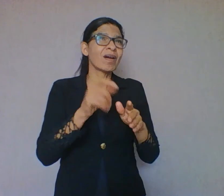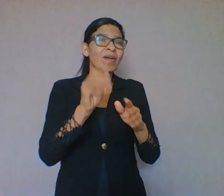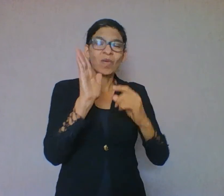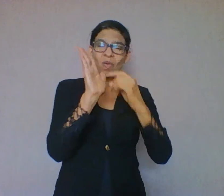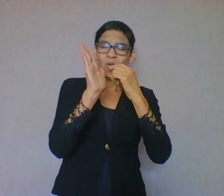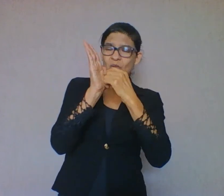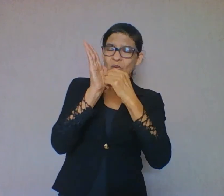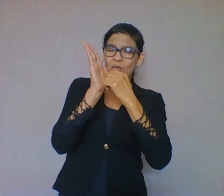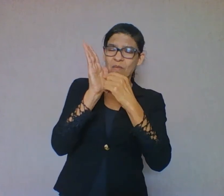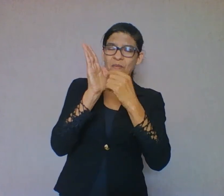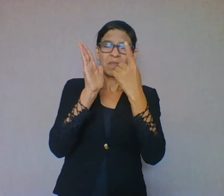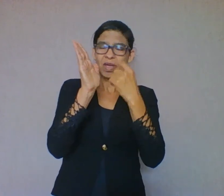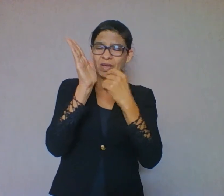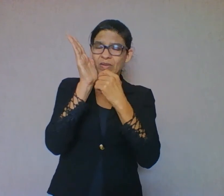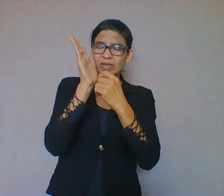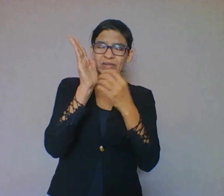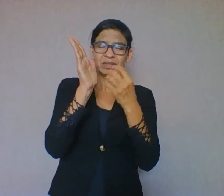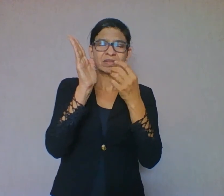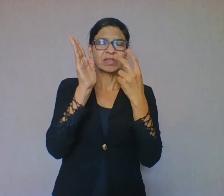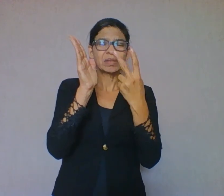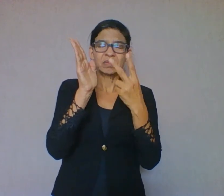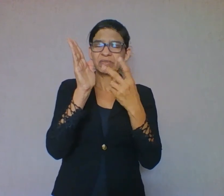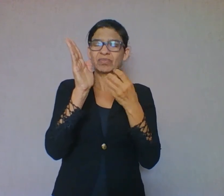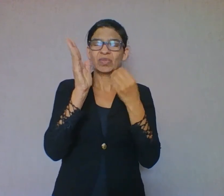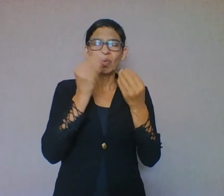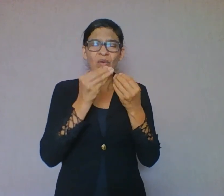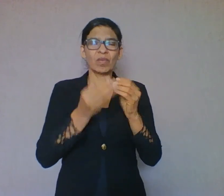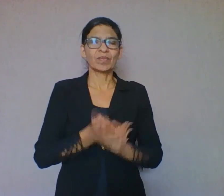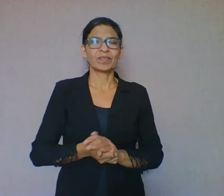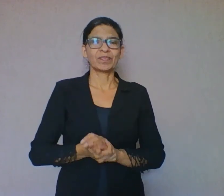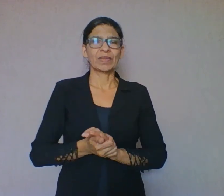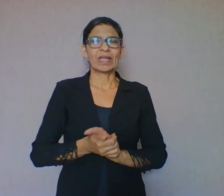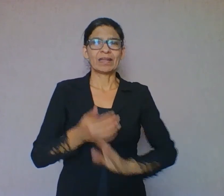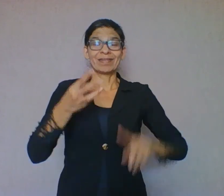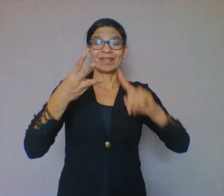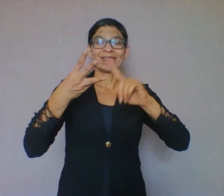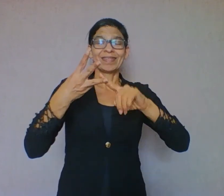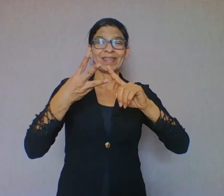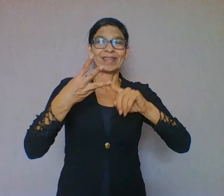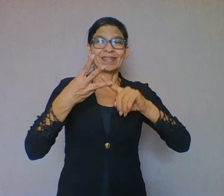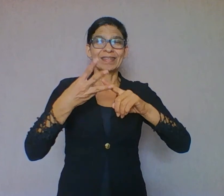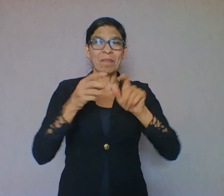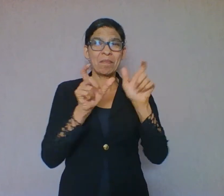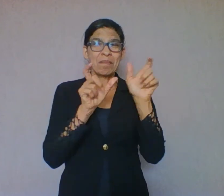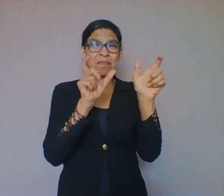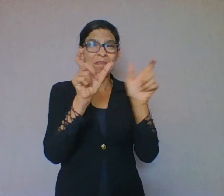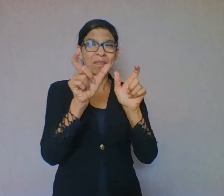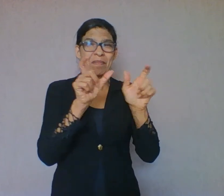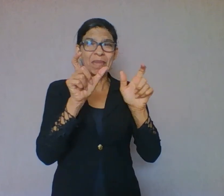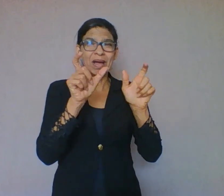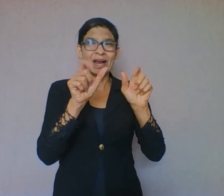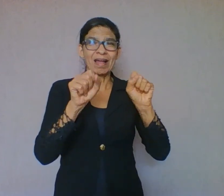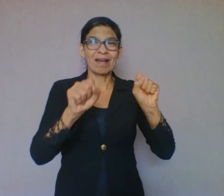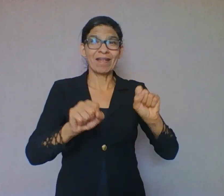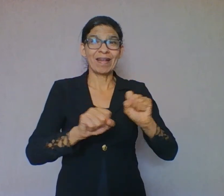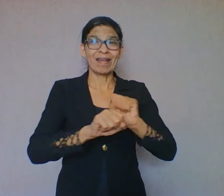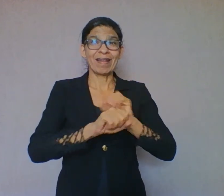que está? Terceiro, esclarecimento de palavras desconhecidas a partir da